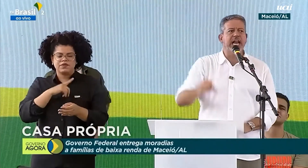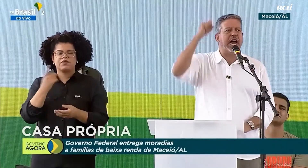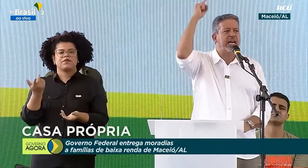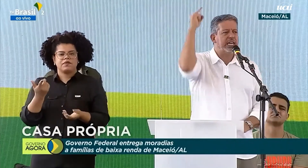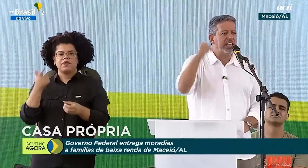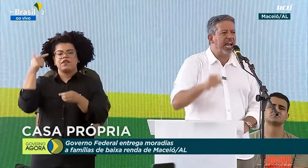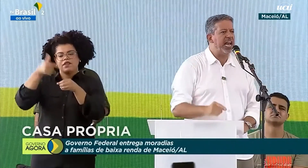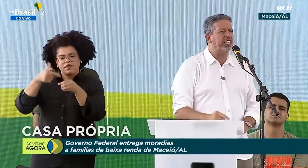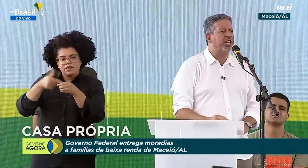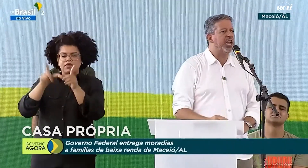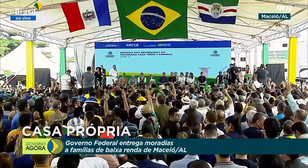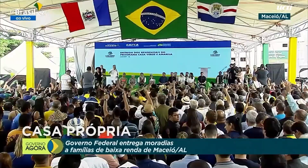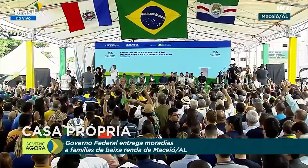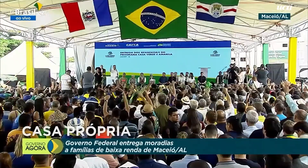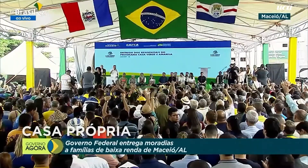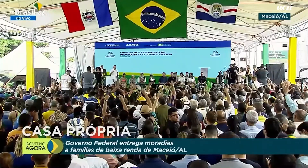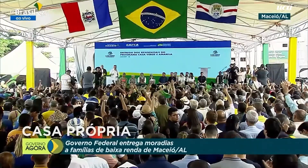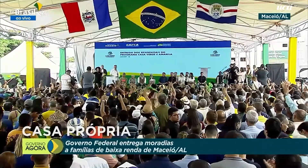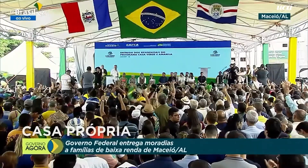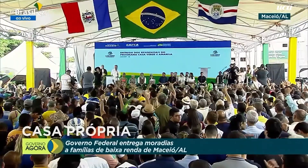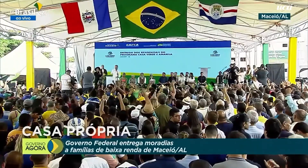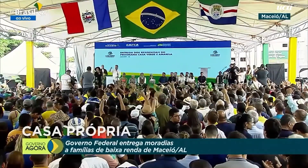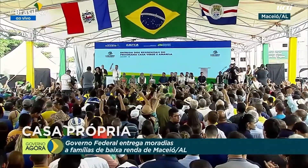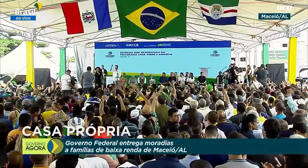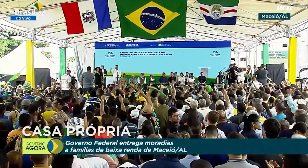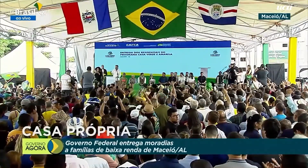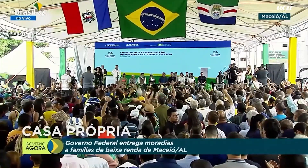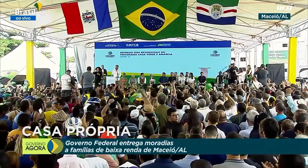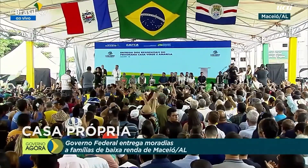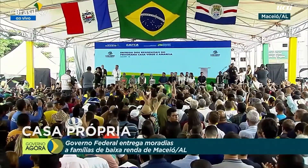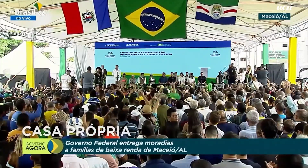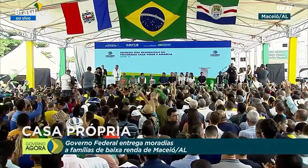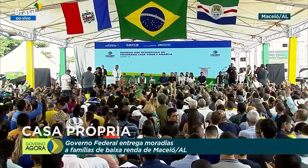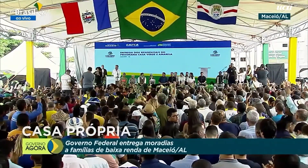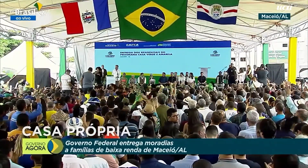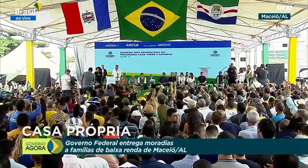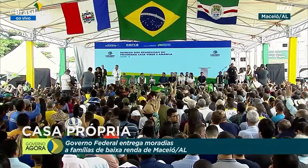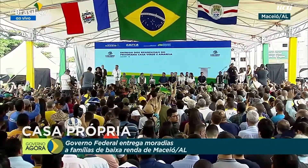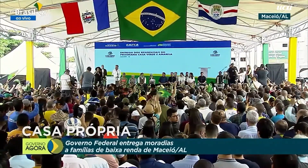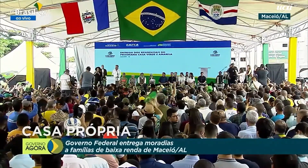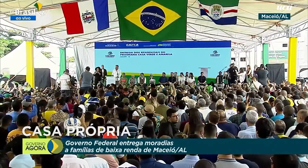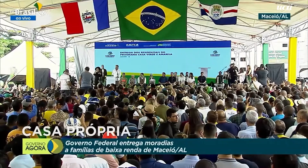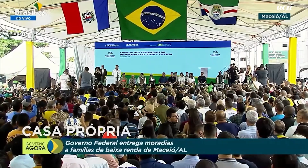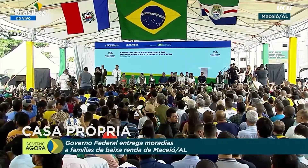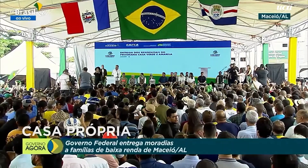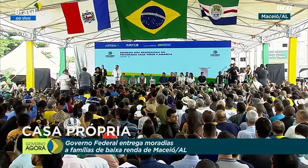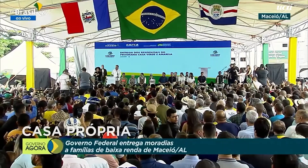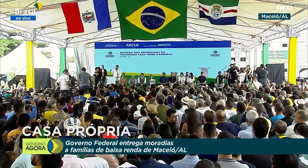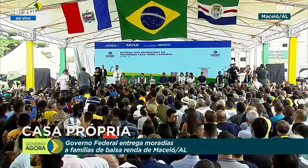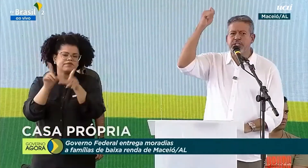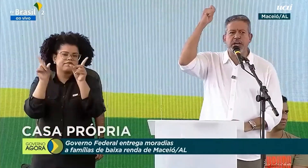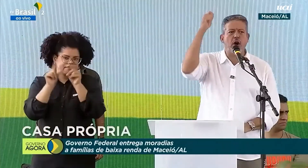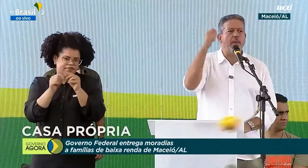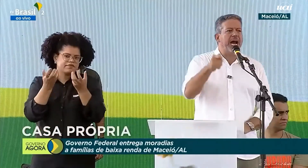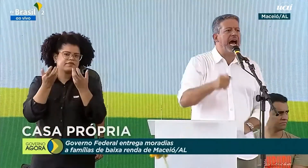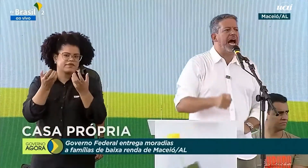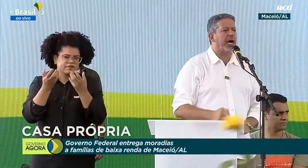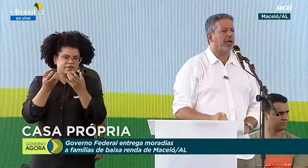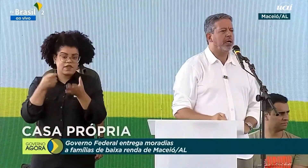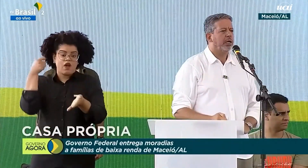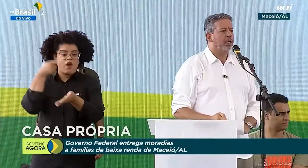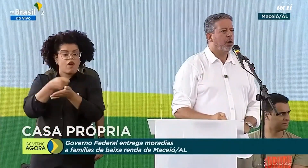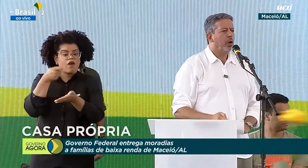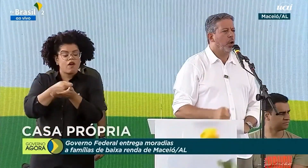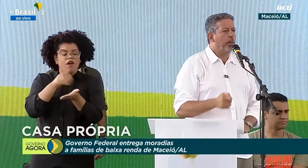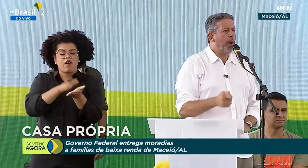gasolina, da energia, dos combustíveis e dos transportes. Nós temos que cobrar.